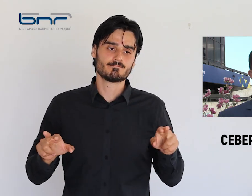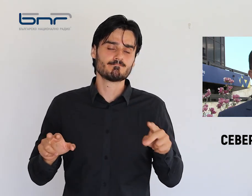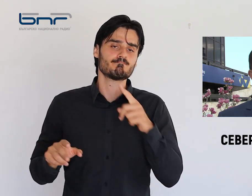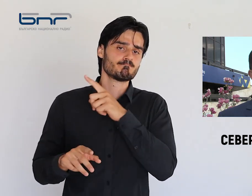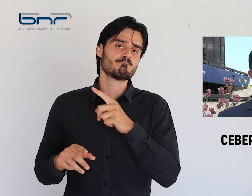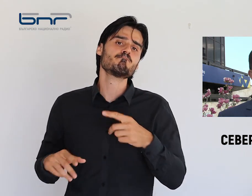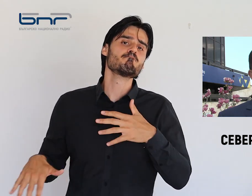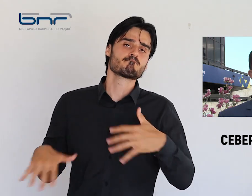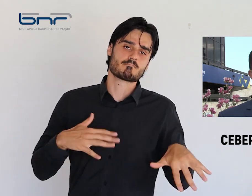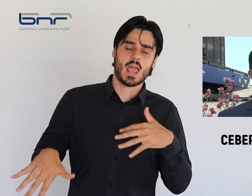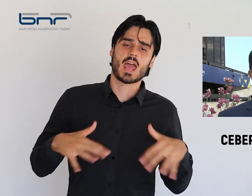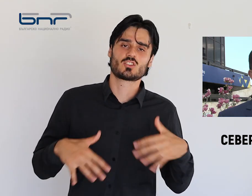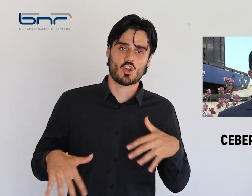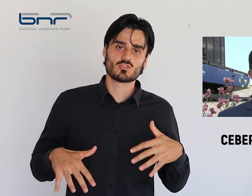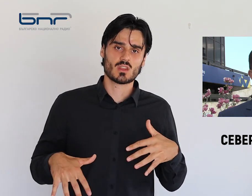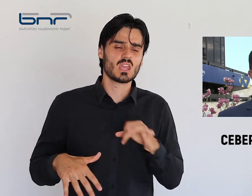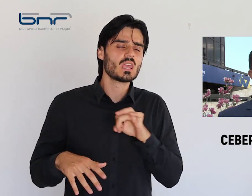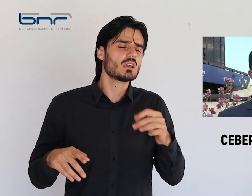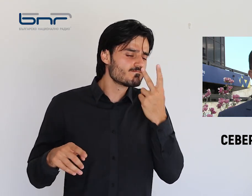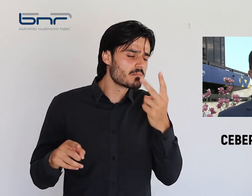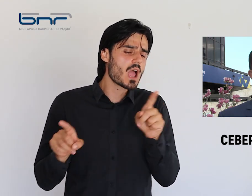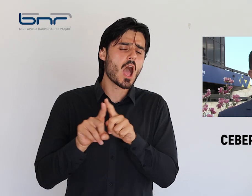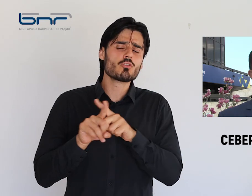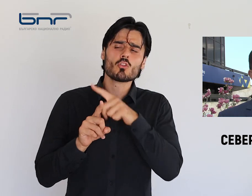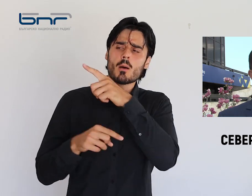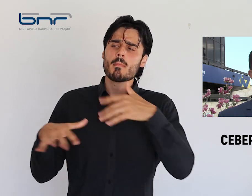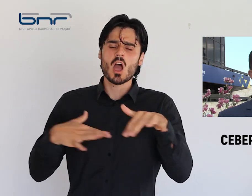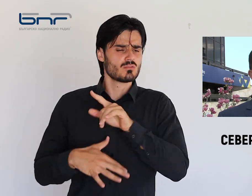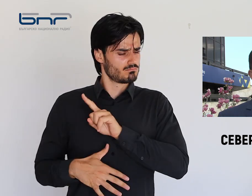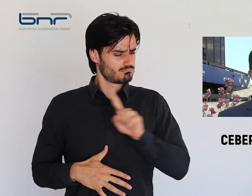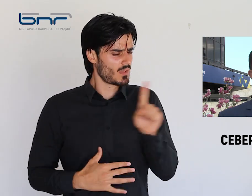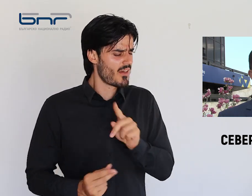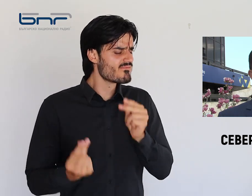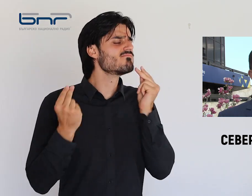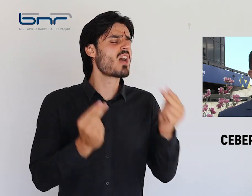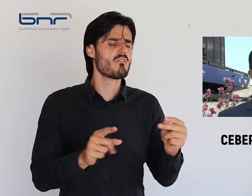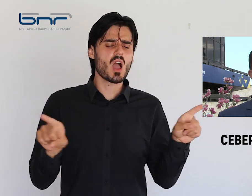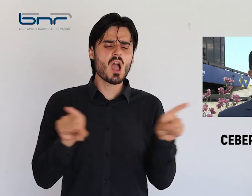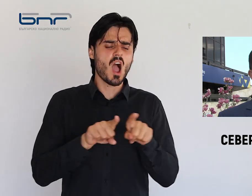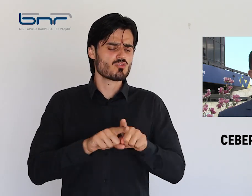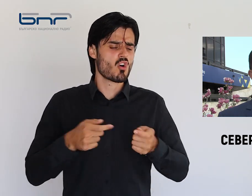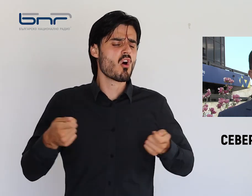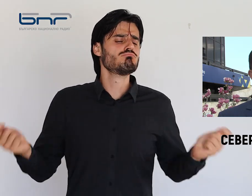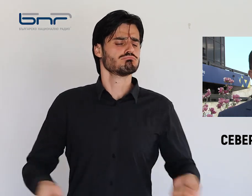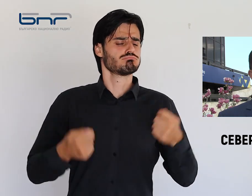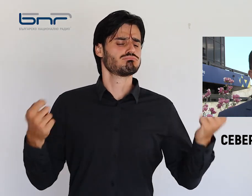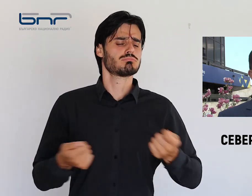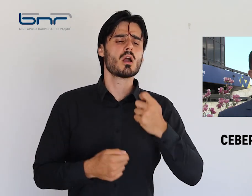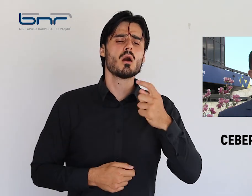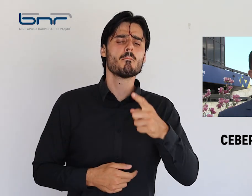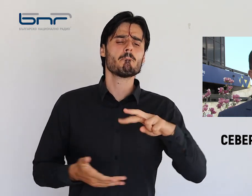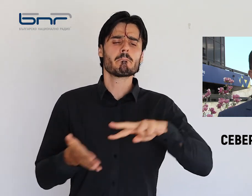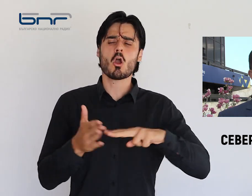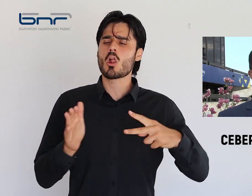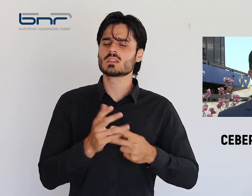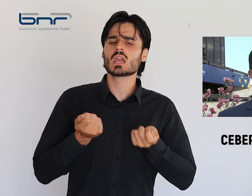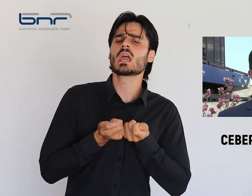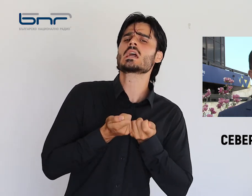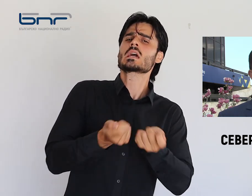македонското издание Независен и прави извода, че, цитирам, децата са използвани като инструмент за политически цели под предлог